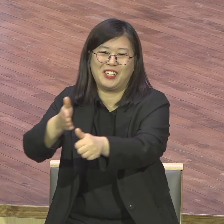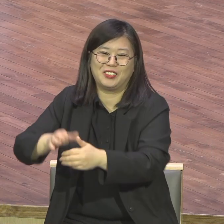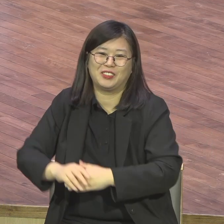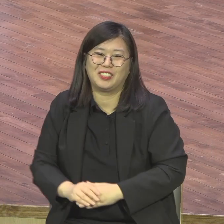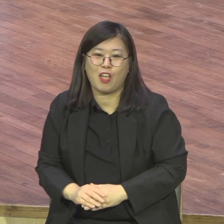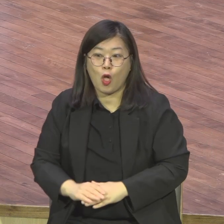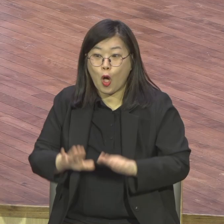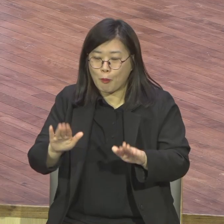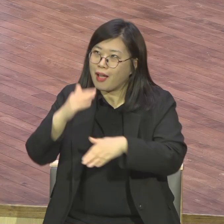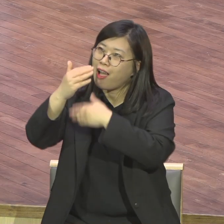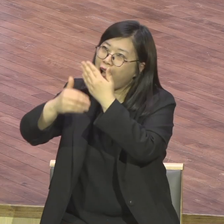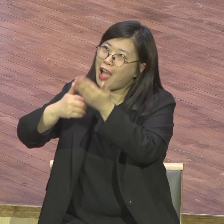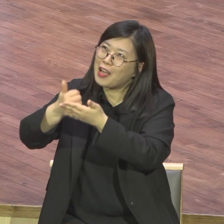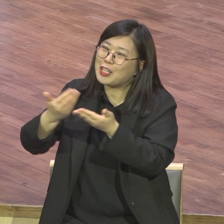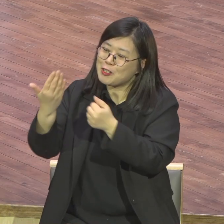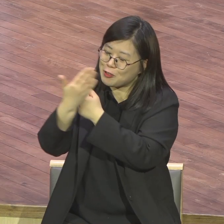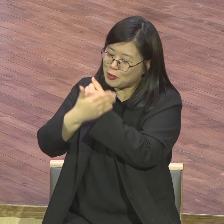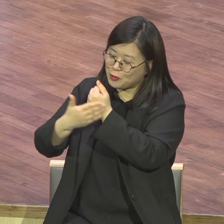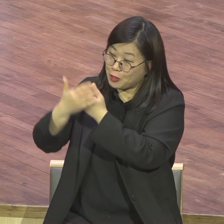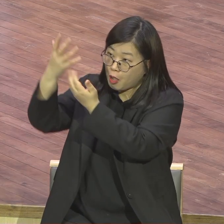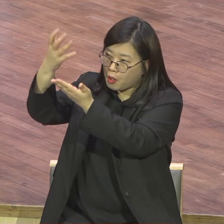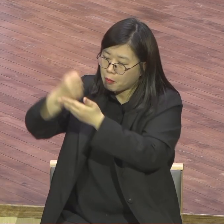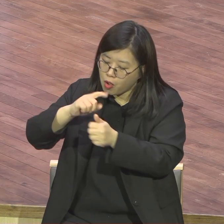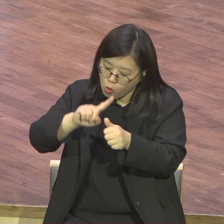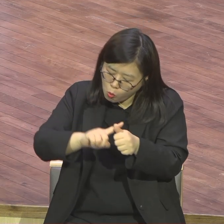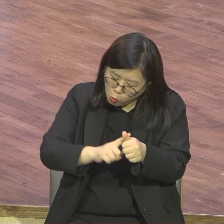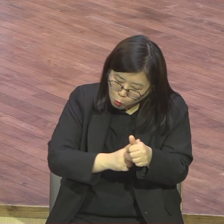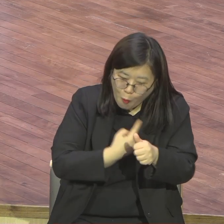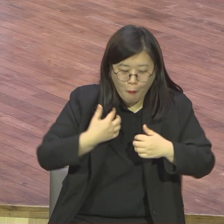즐거워야 돼. 정성업고사는 즐거운 것 같아요. 늘 보니까.